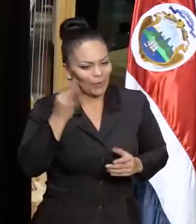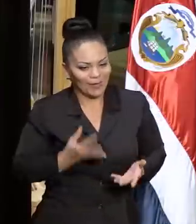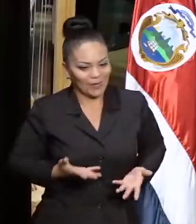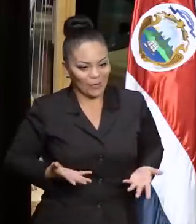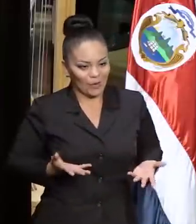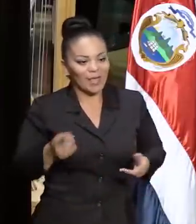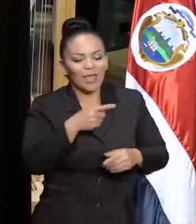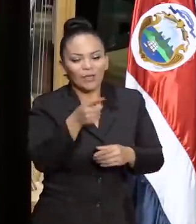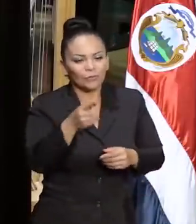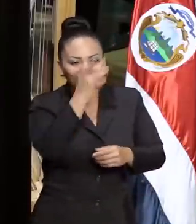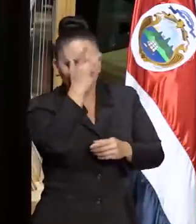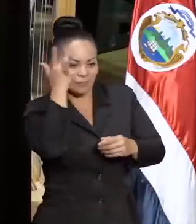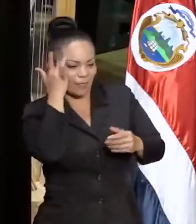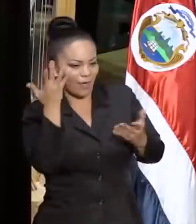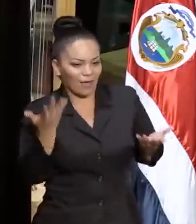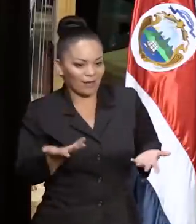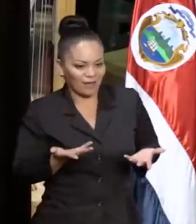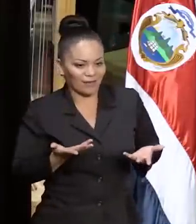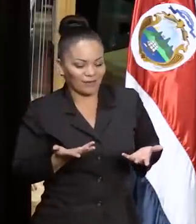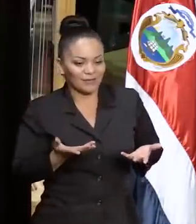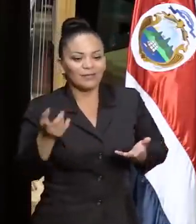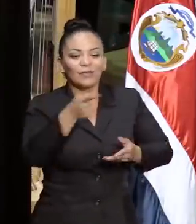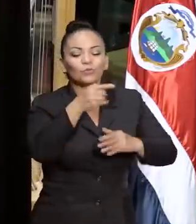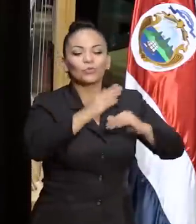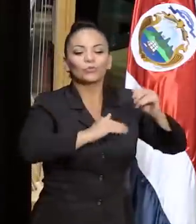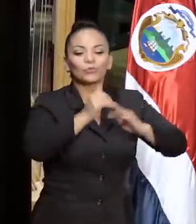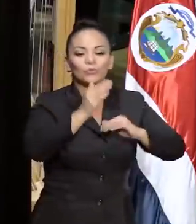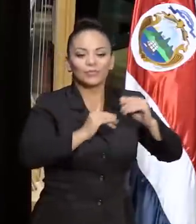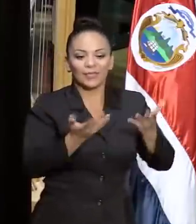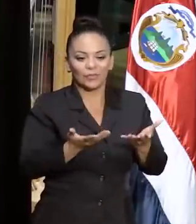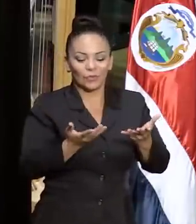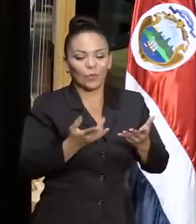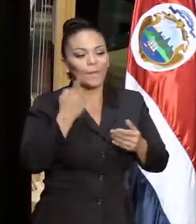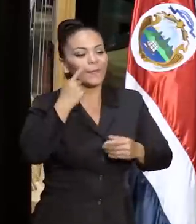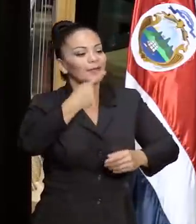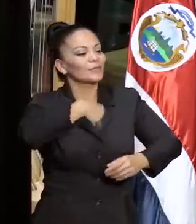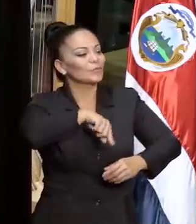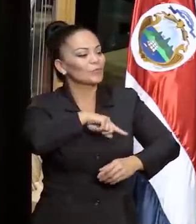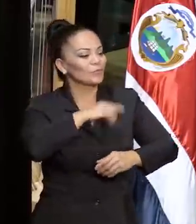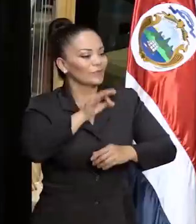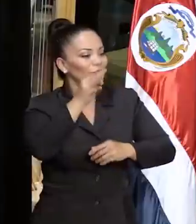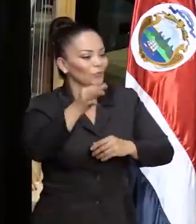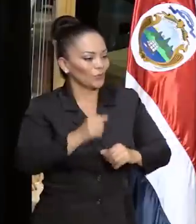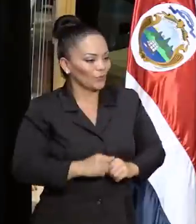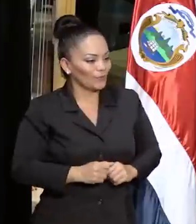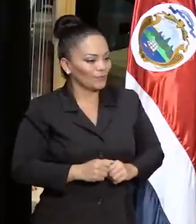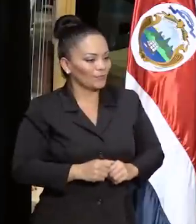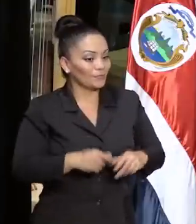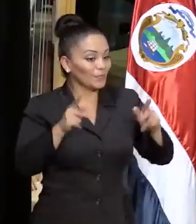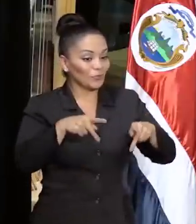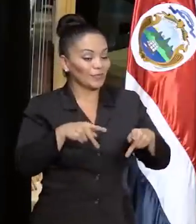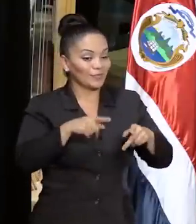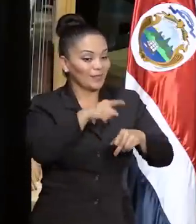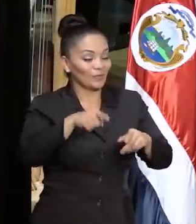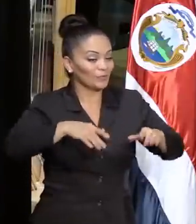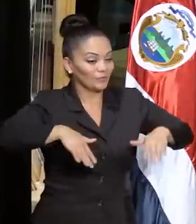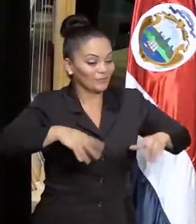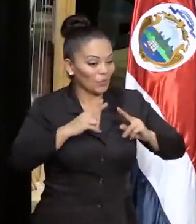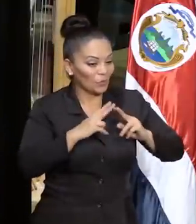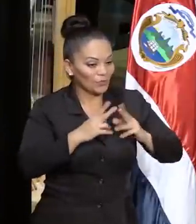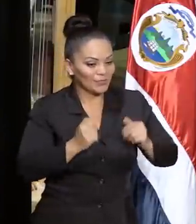que se les haya escapado de la mente que lo estaban construyendo para nosotros, a quienes ni siquiera conocían.